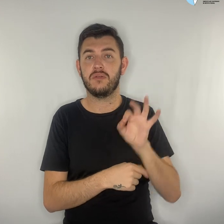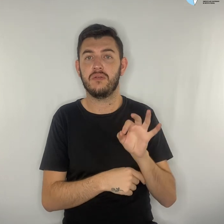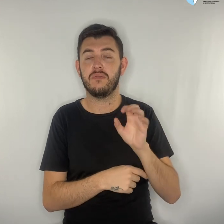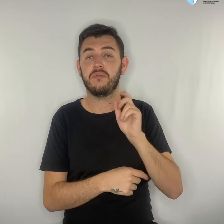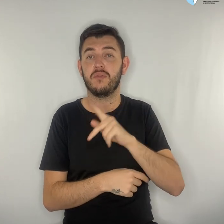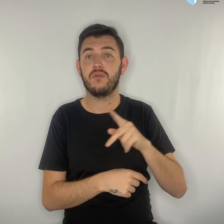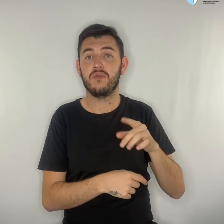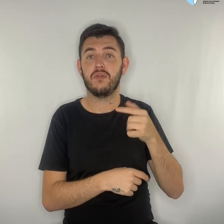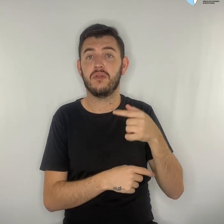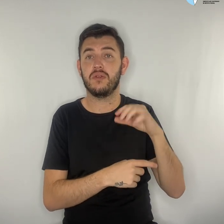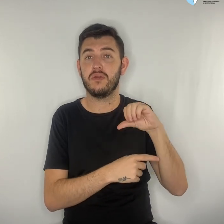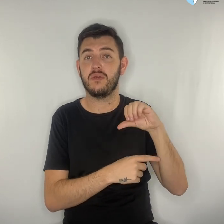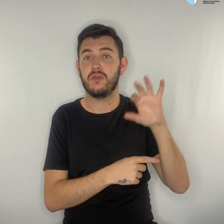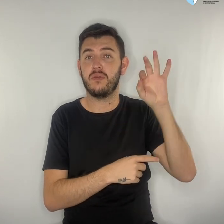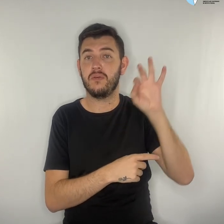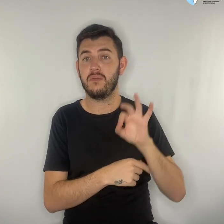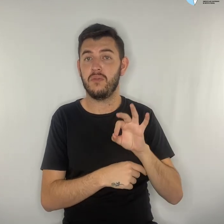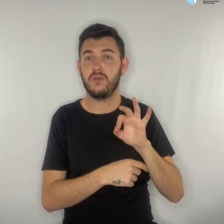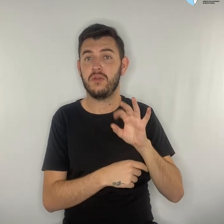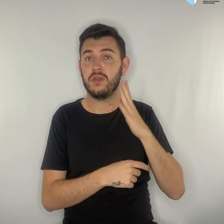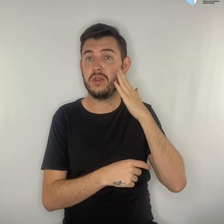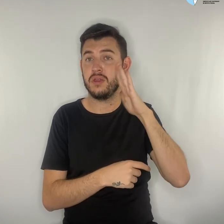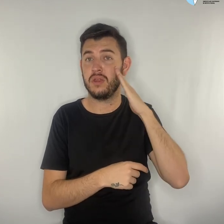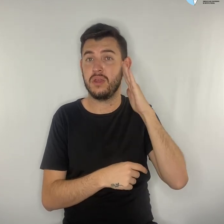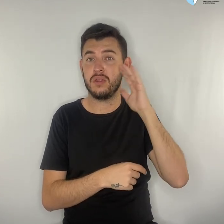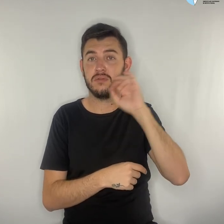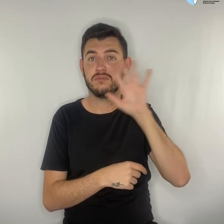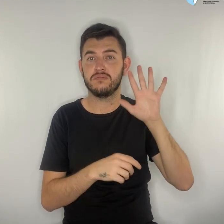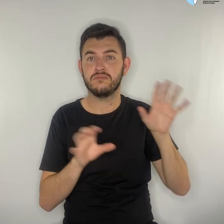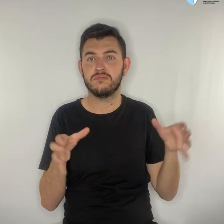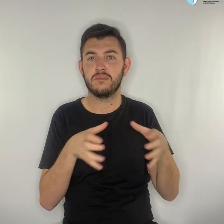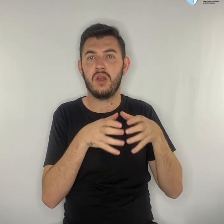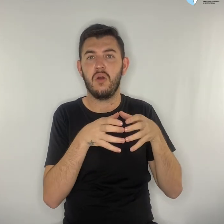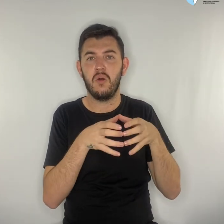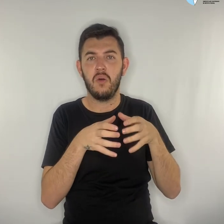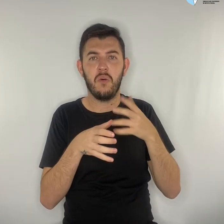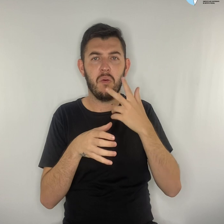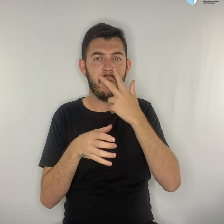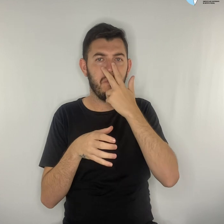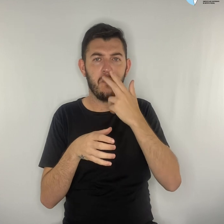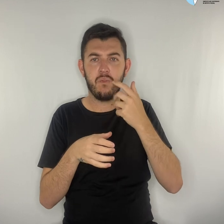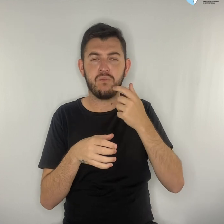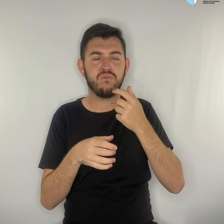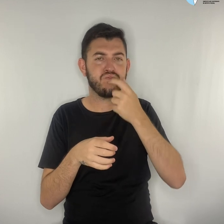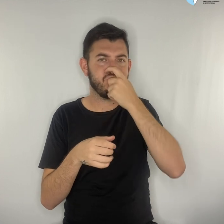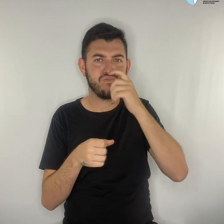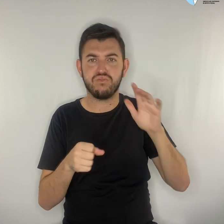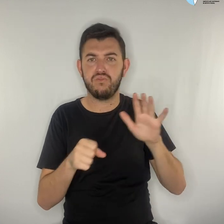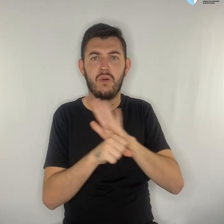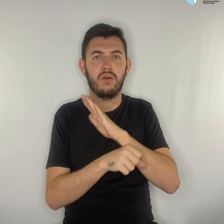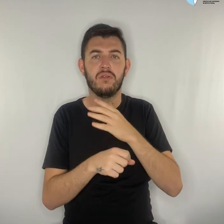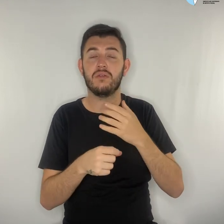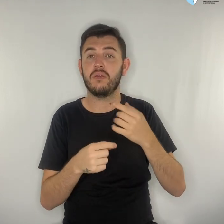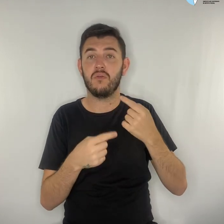% consideram que suas turmas estão mais lotadas que o máximo ideal, sendo que